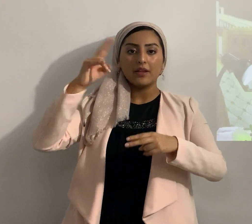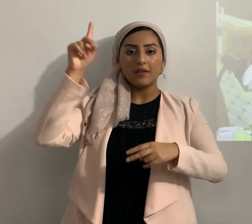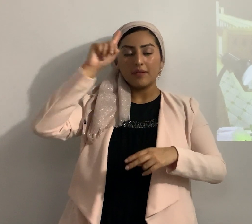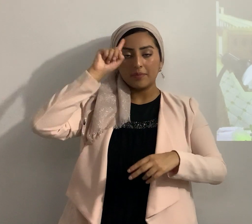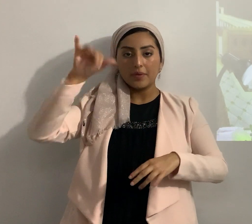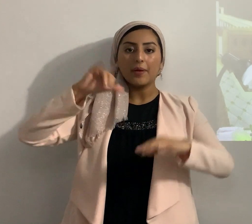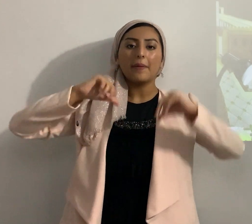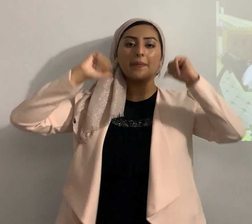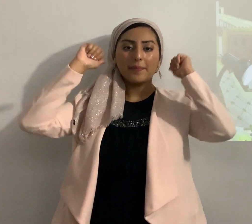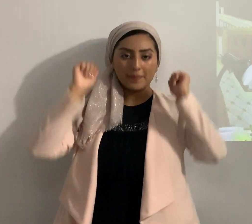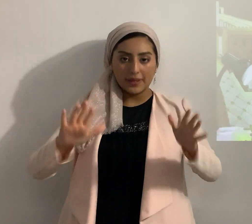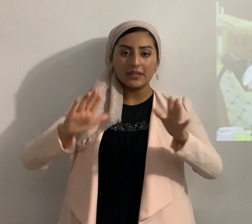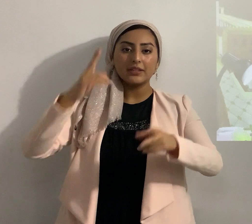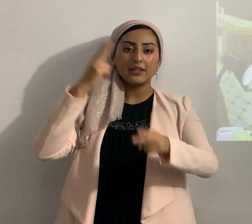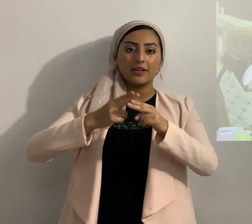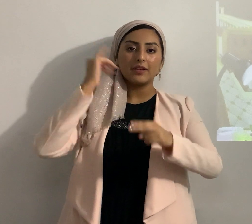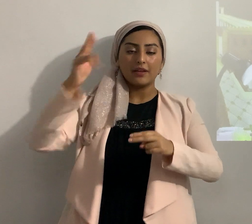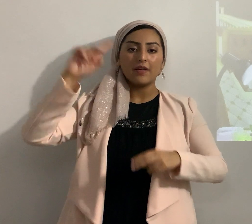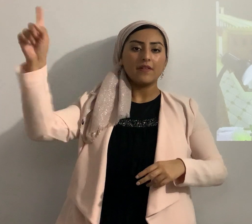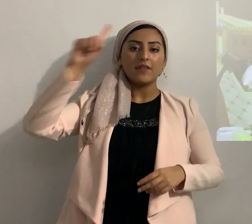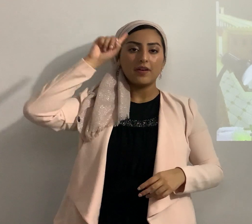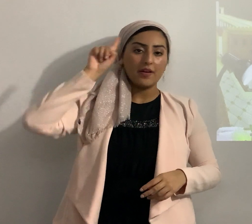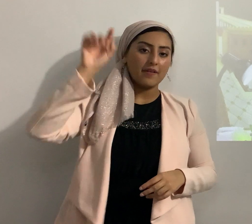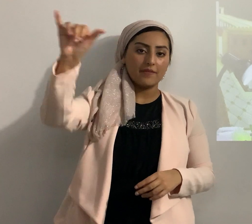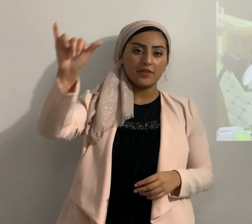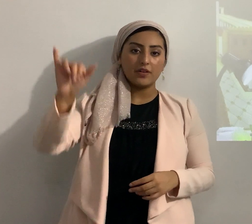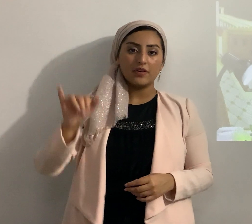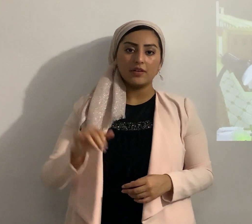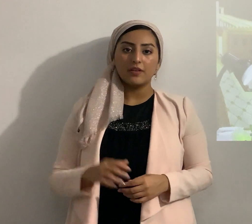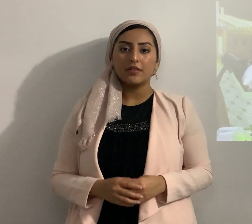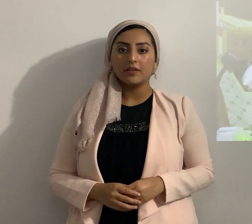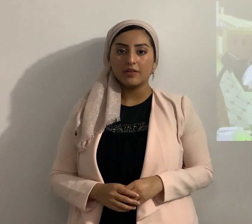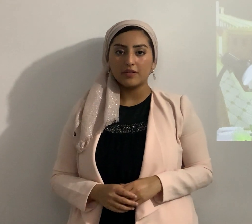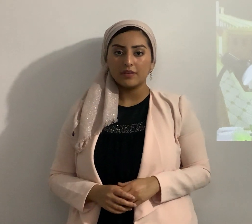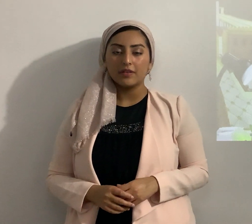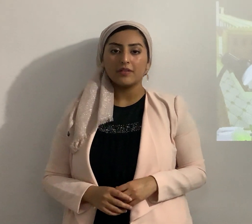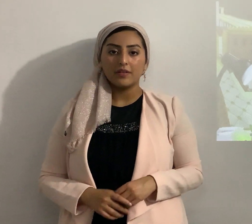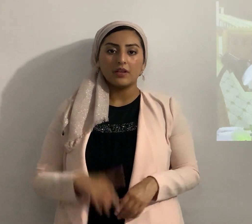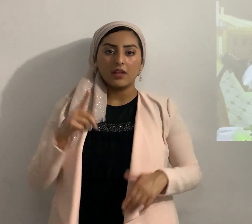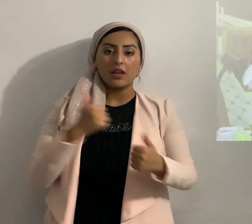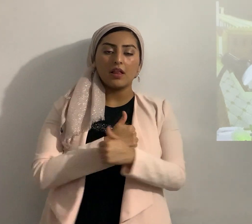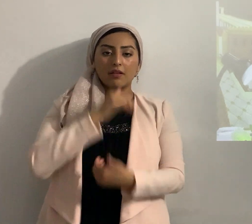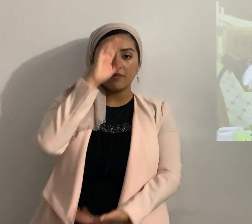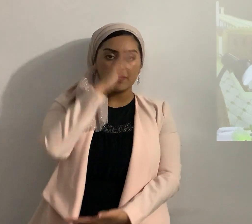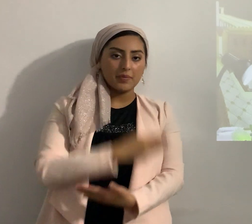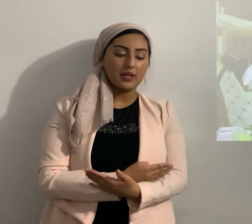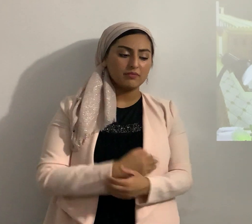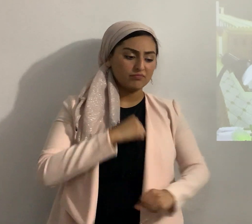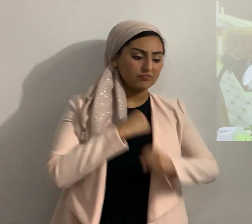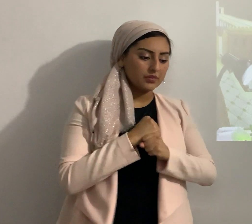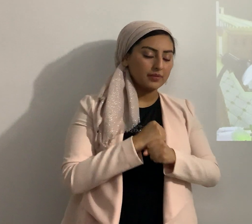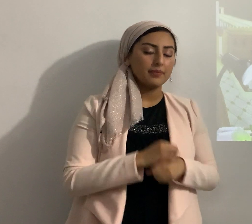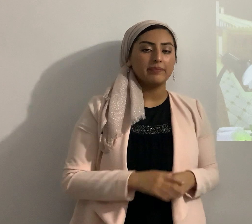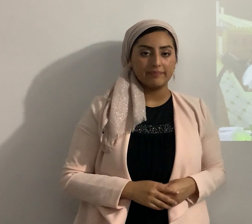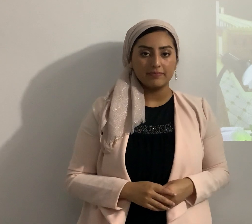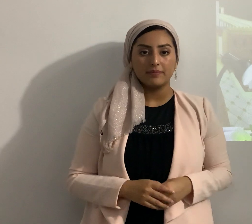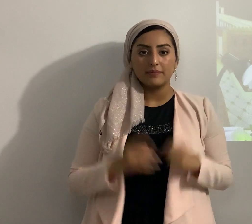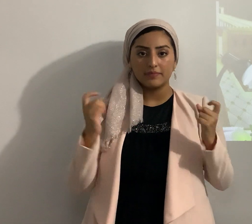bendito es el nombre de Yahweh por siempre él ama a sus hijos él los guarda aleluya el que habita